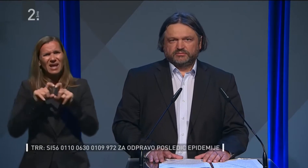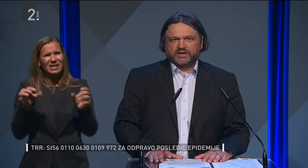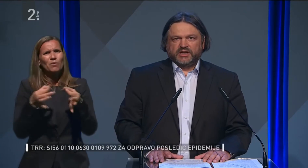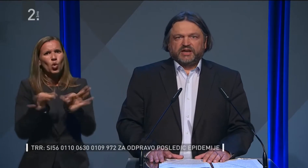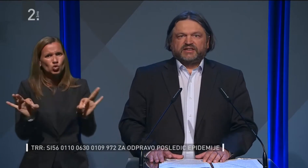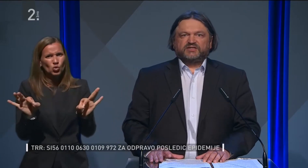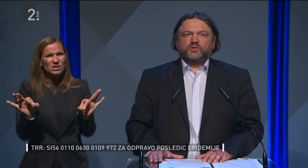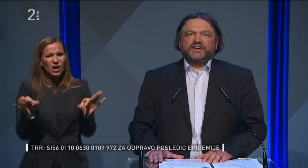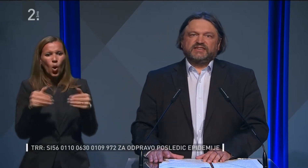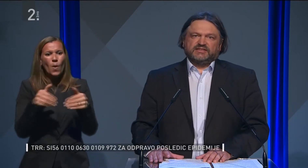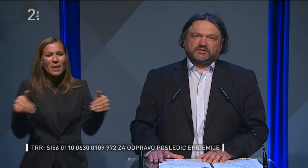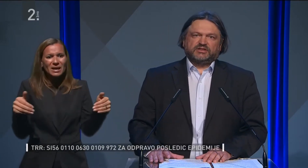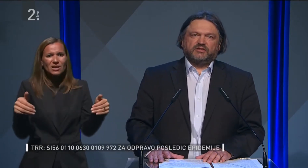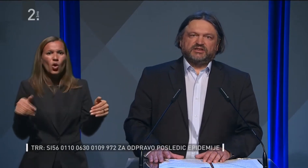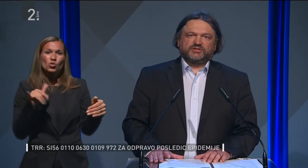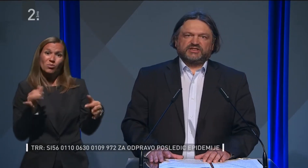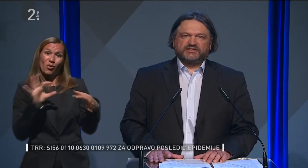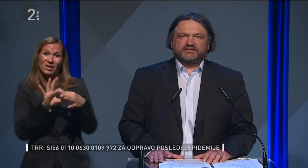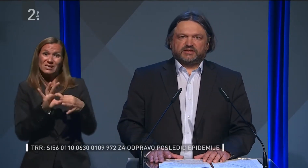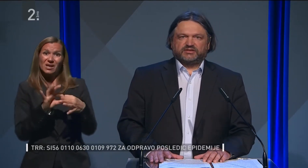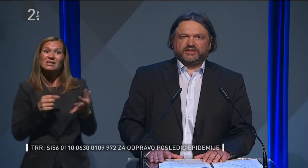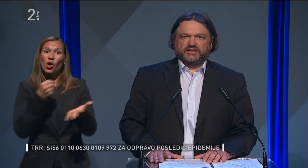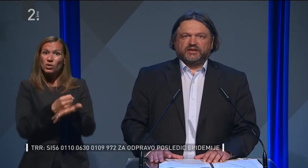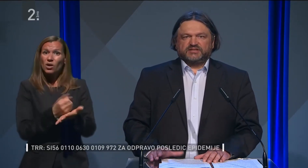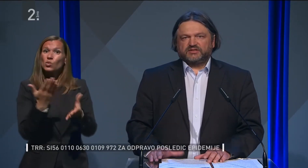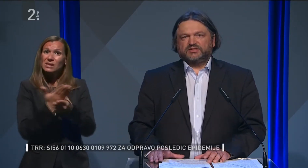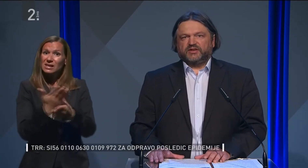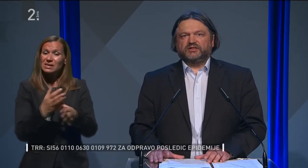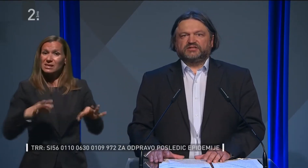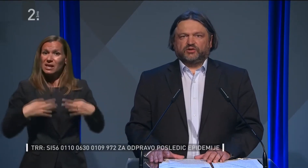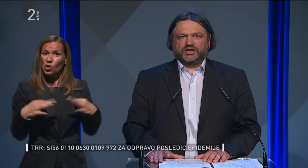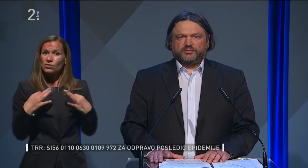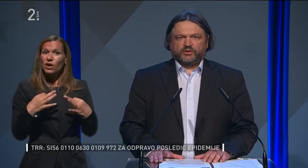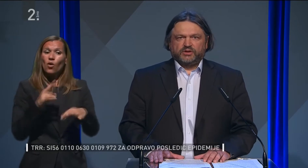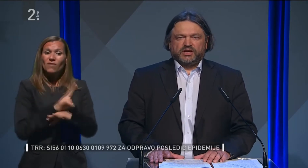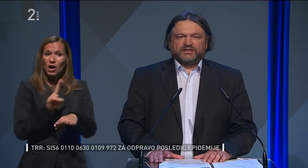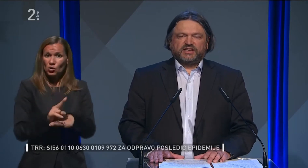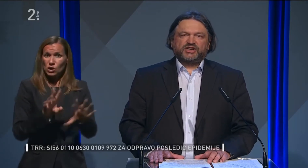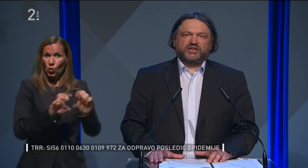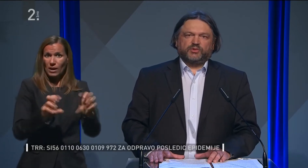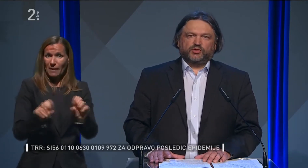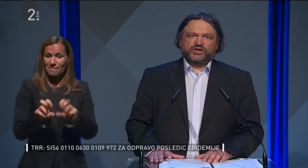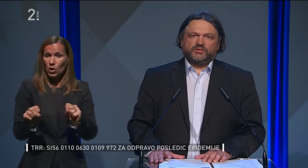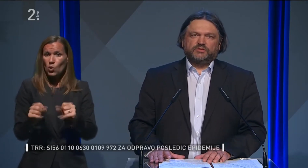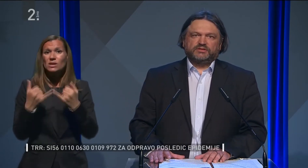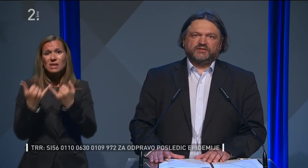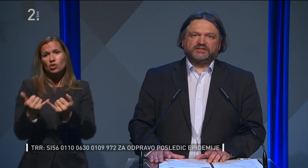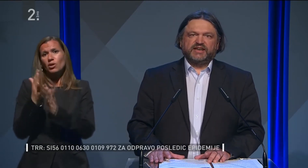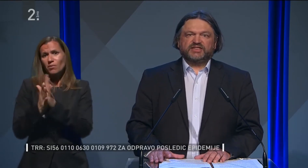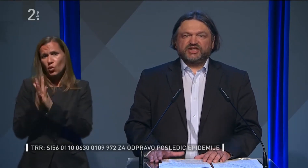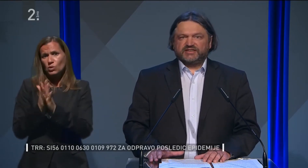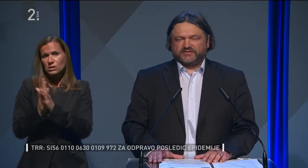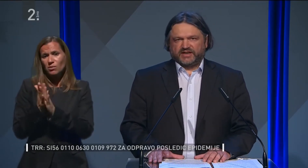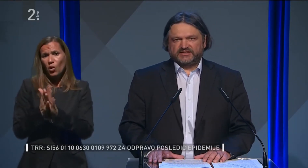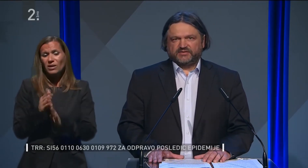omejitev, ki so povezane z zagotavljanjem ustreznih zdravstvenovarnostnih okrepov, starše naprošamo, da